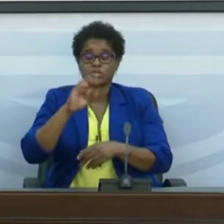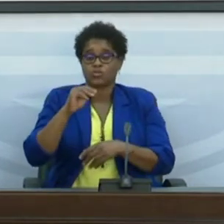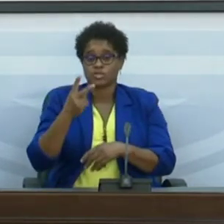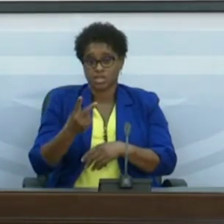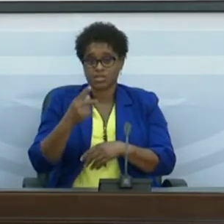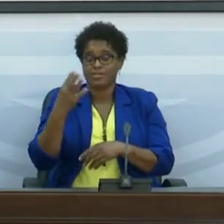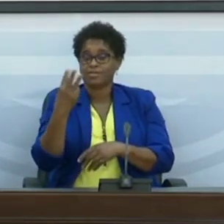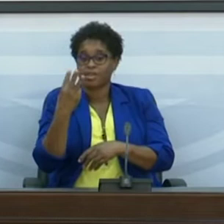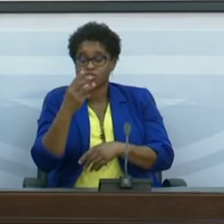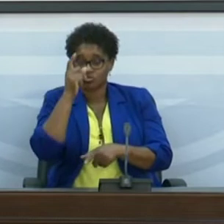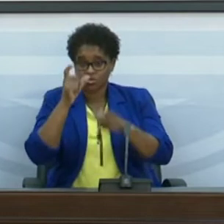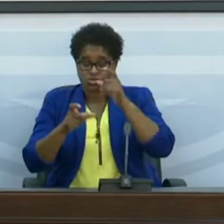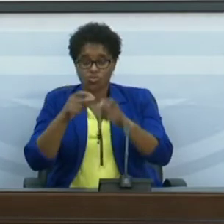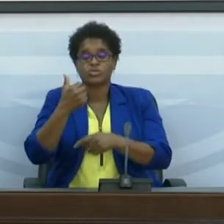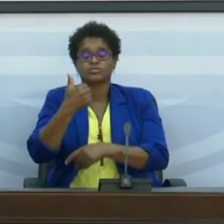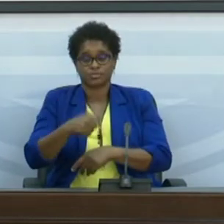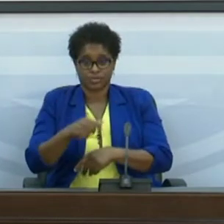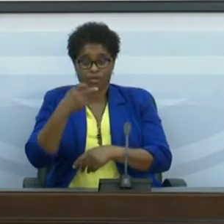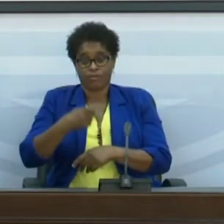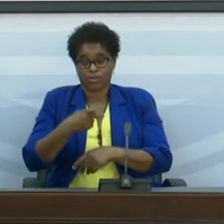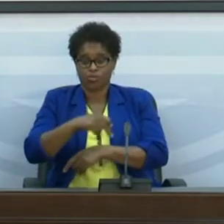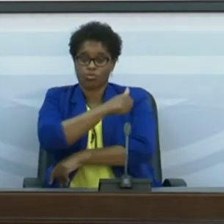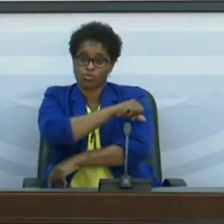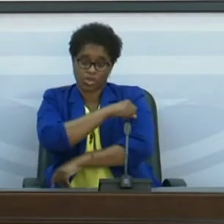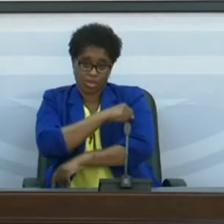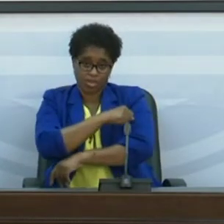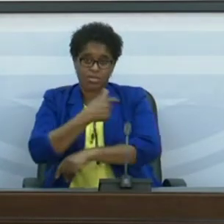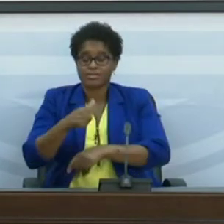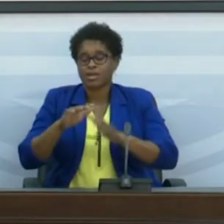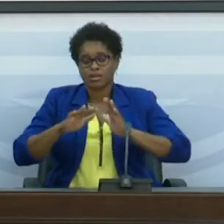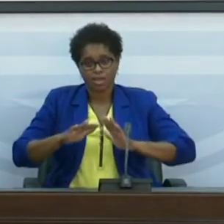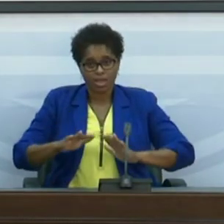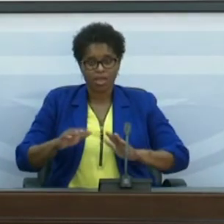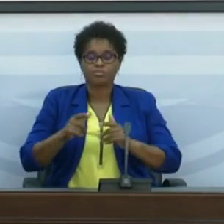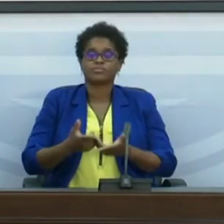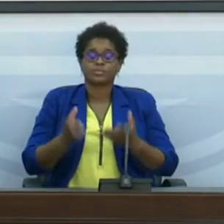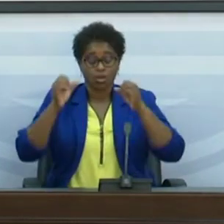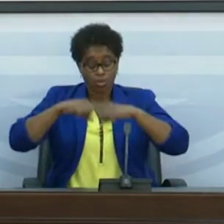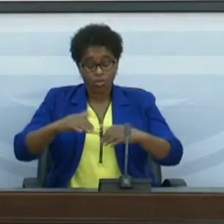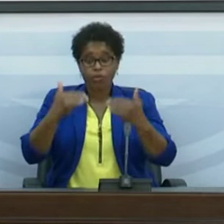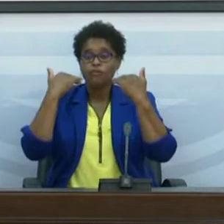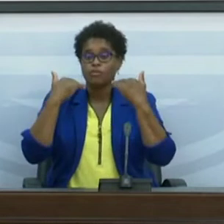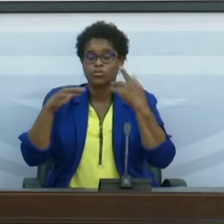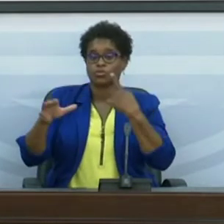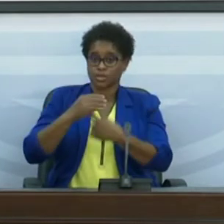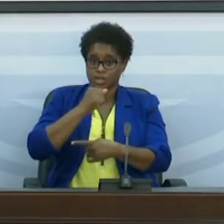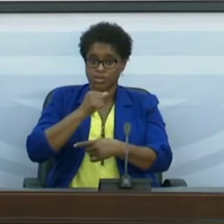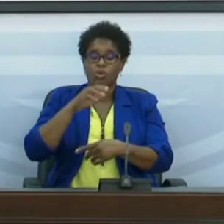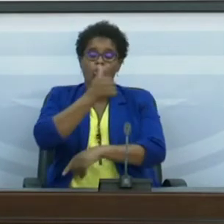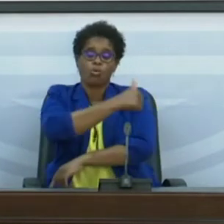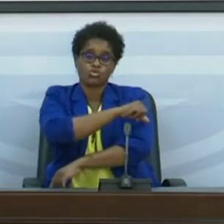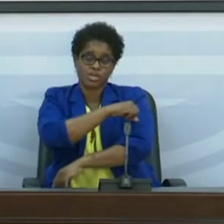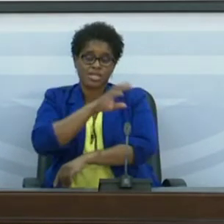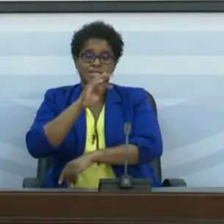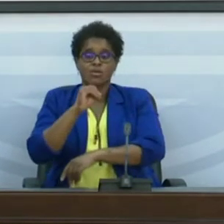Vicente, estão 3 pessoas internadas, estão estáveis, de acordo com as informações recebidas. No Hospital